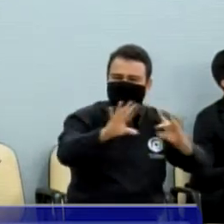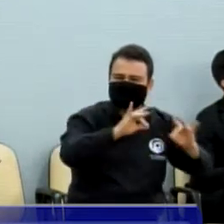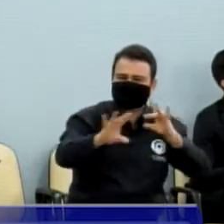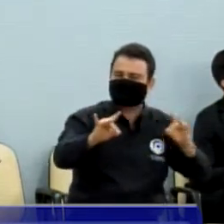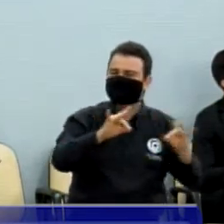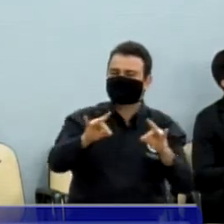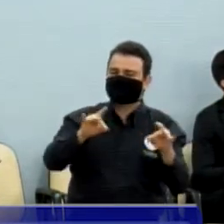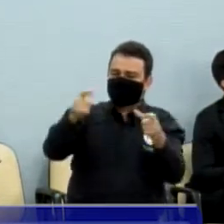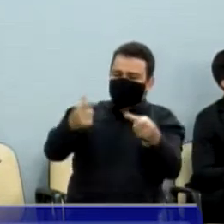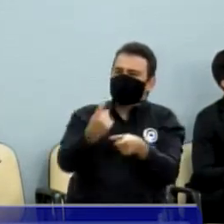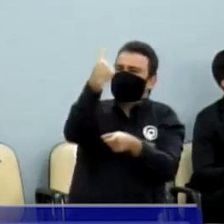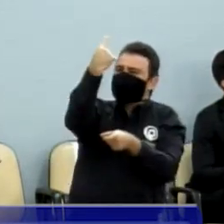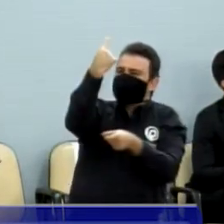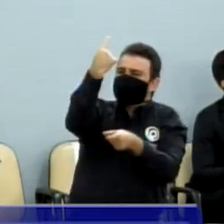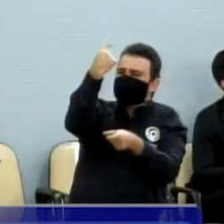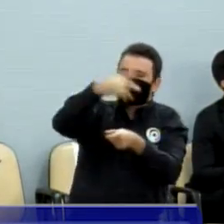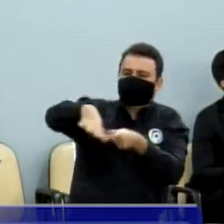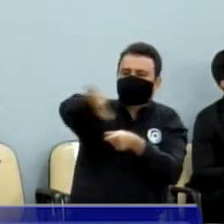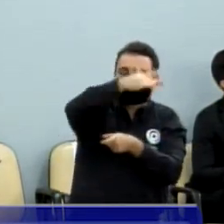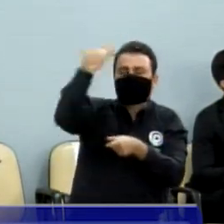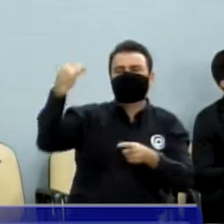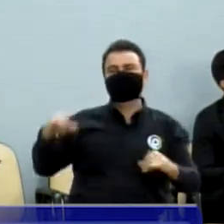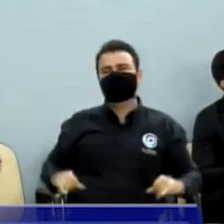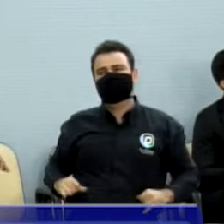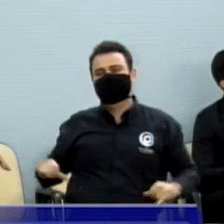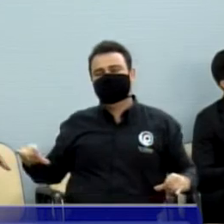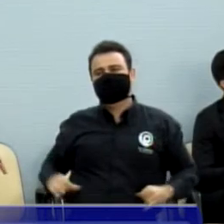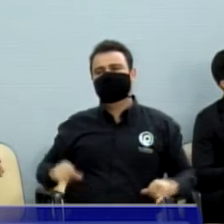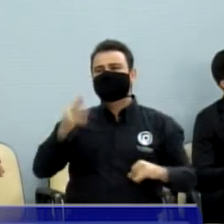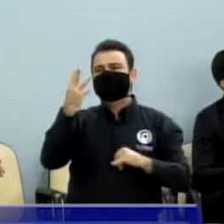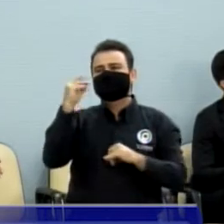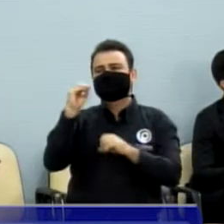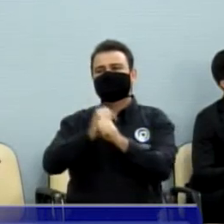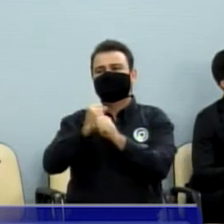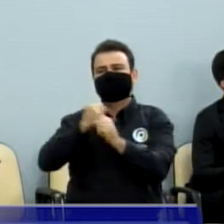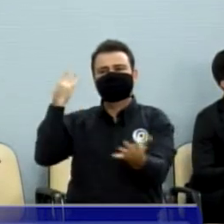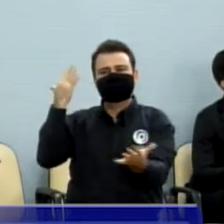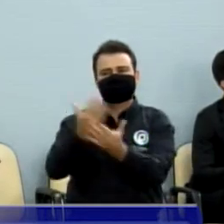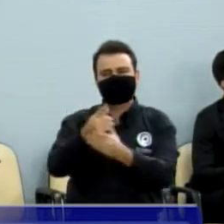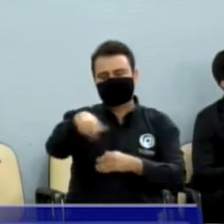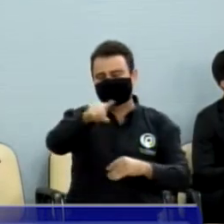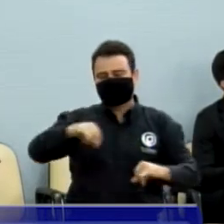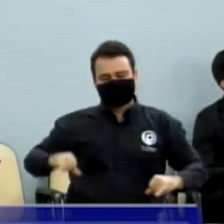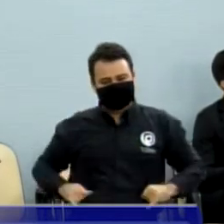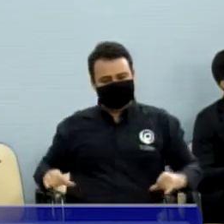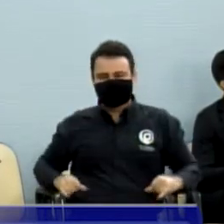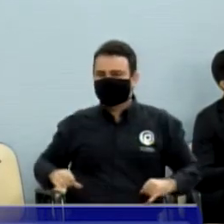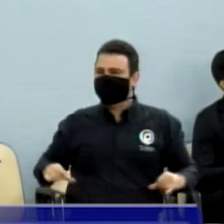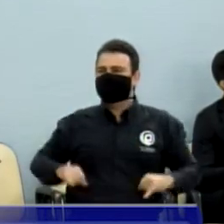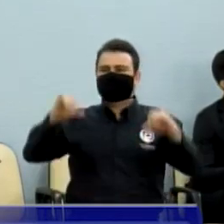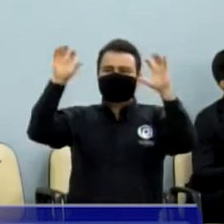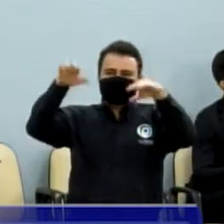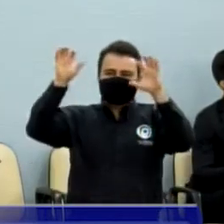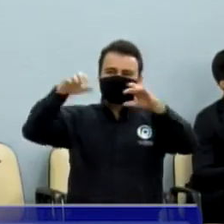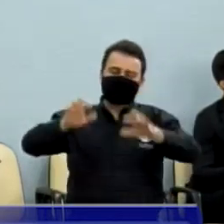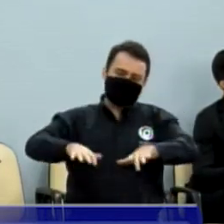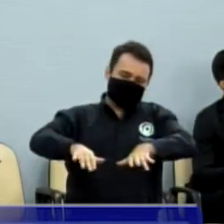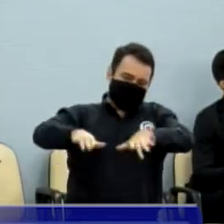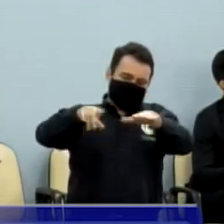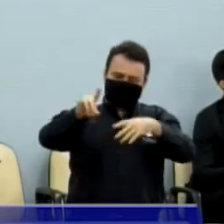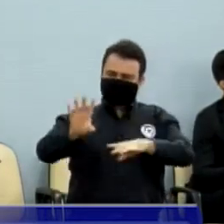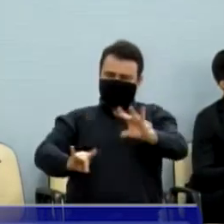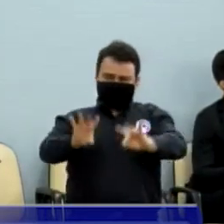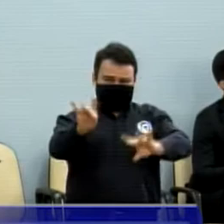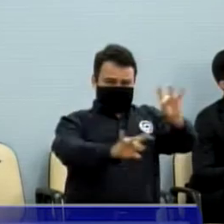bairro ali é um sofrimento de mais 30 anos, quando chove vira uma lama, peixão, é uma luta minha desde o meu primeiro mandato e agora